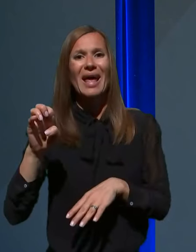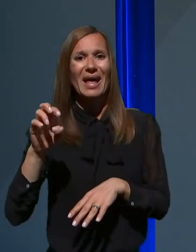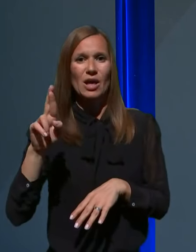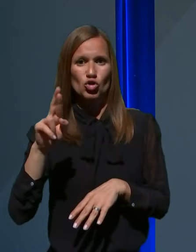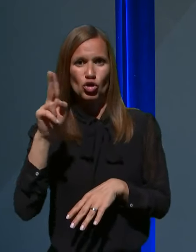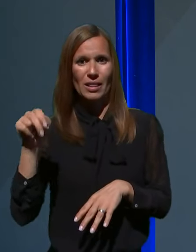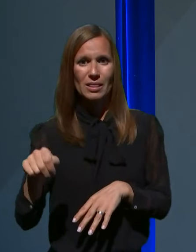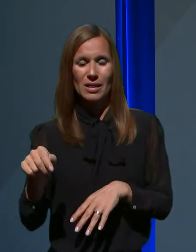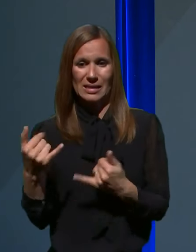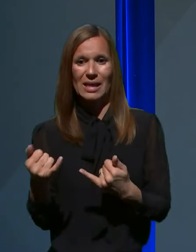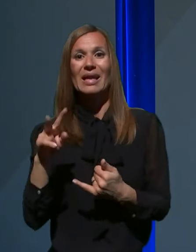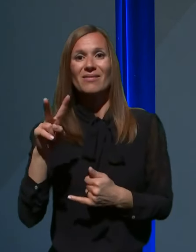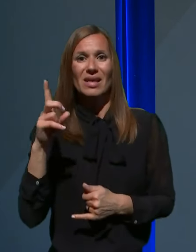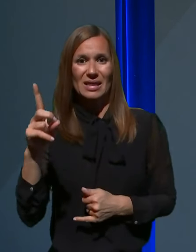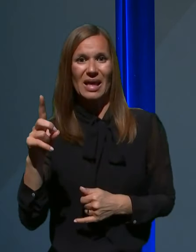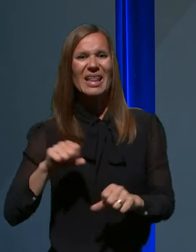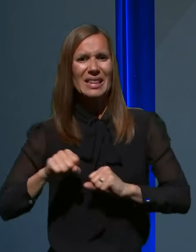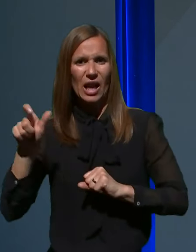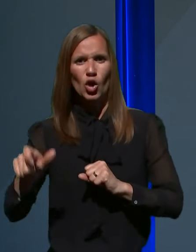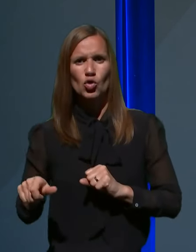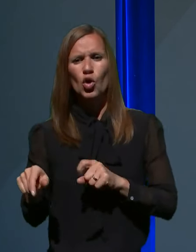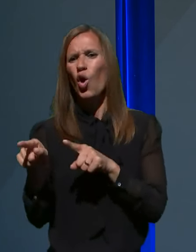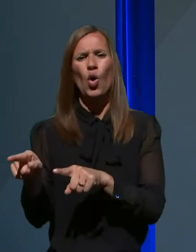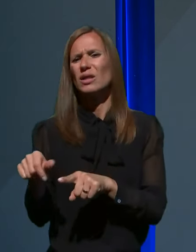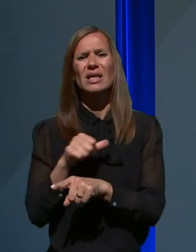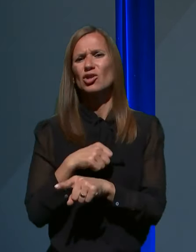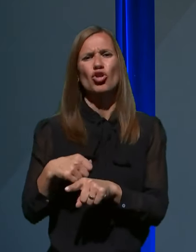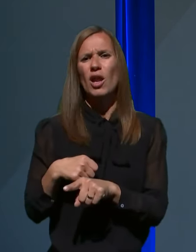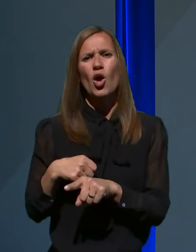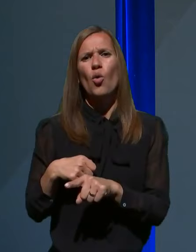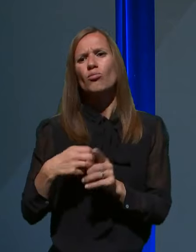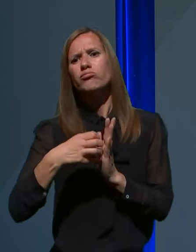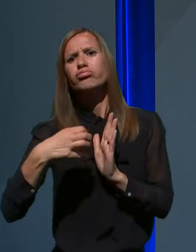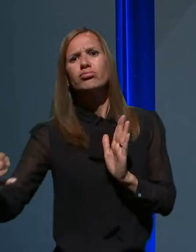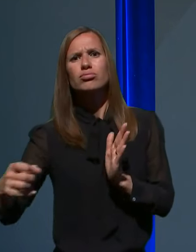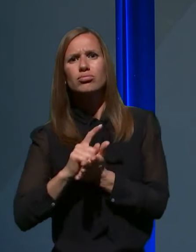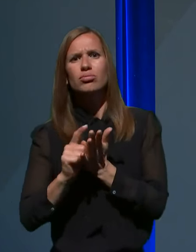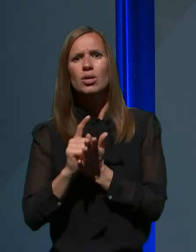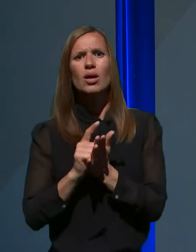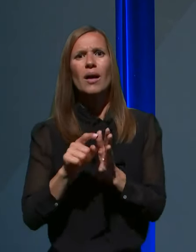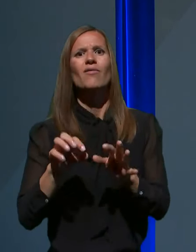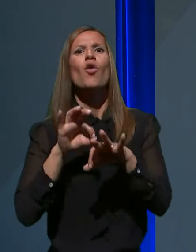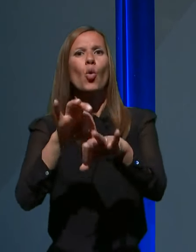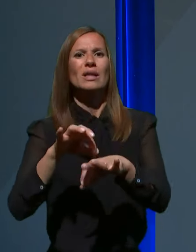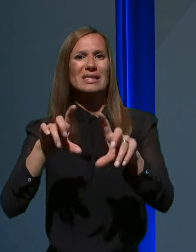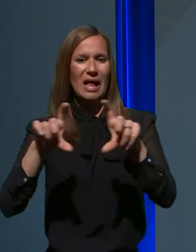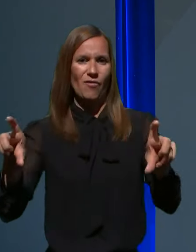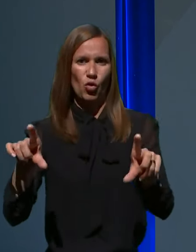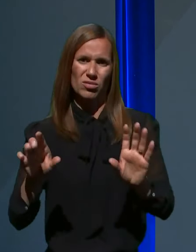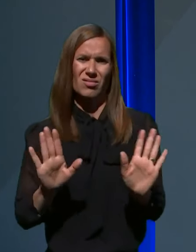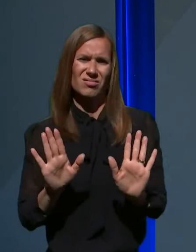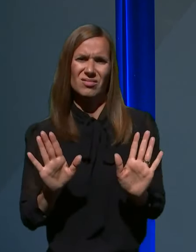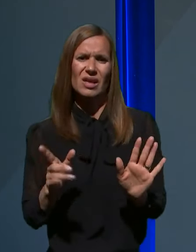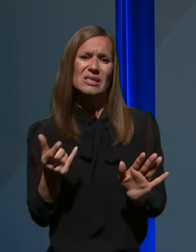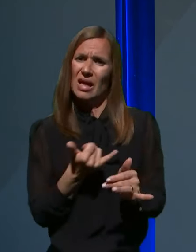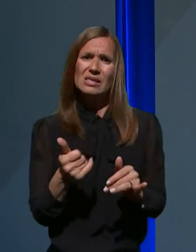direktorjem, si tudi on ni želel nadaljši rok vodenja za voda. To je prevzel pač v tem delu, ker